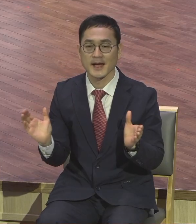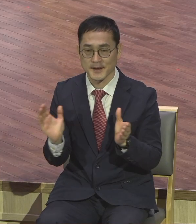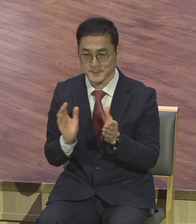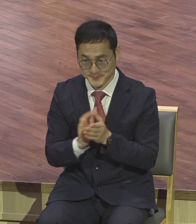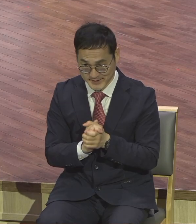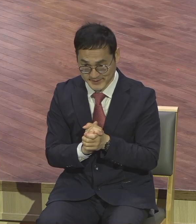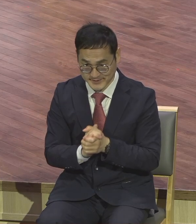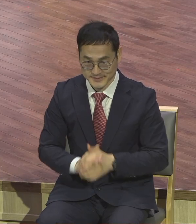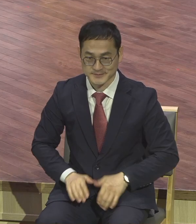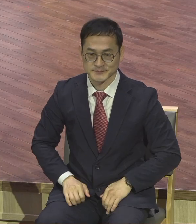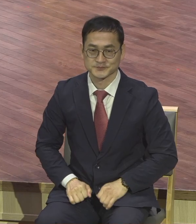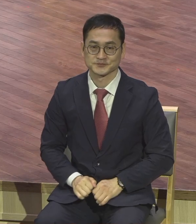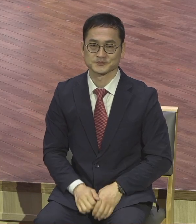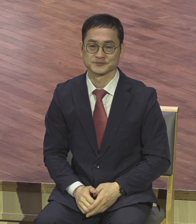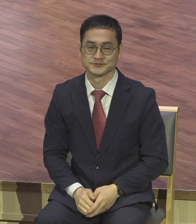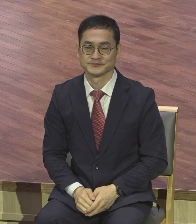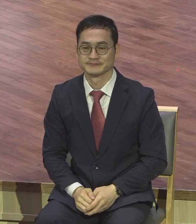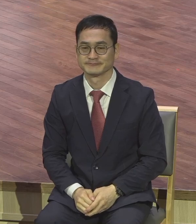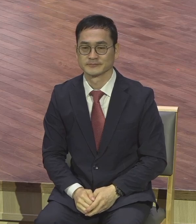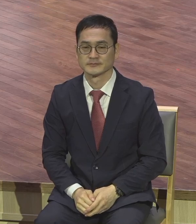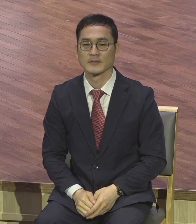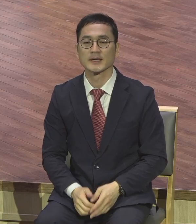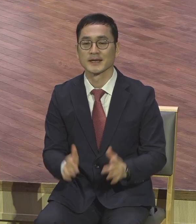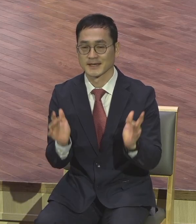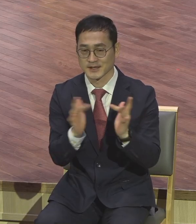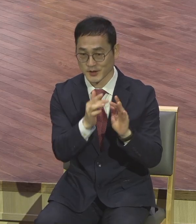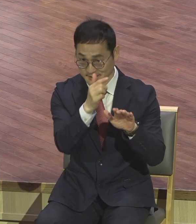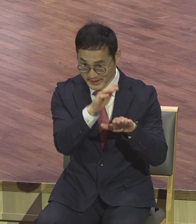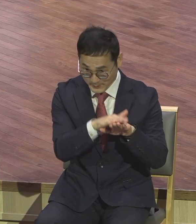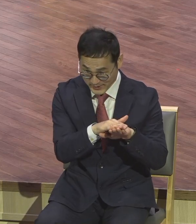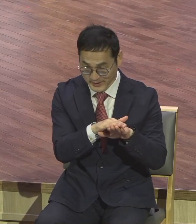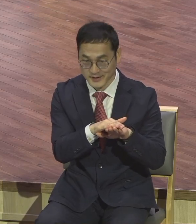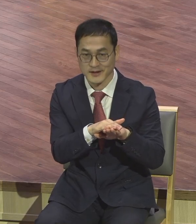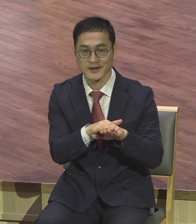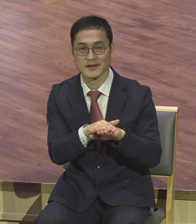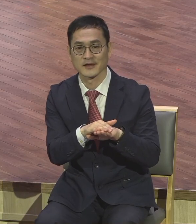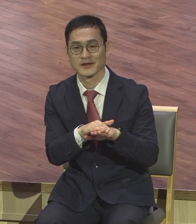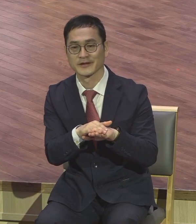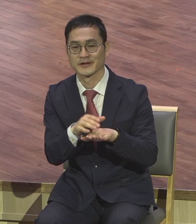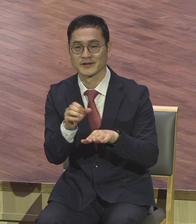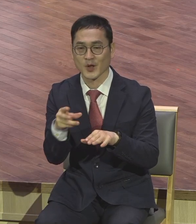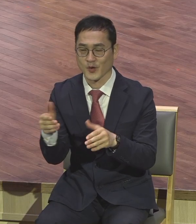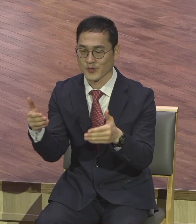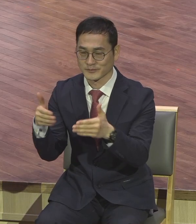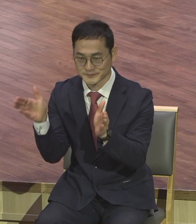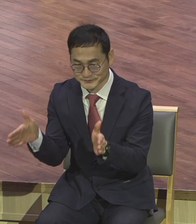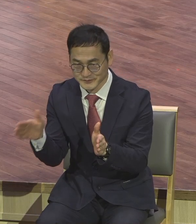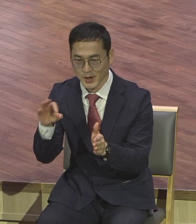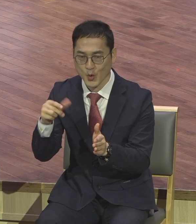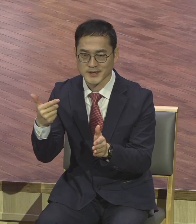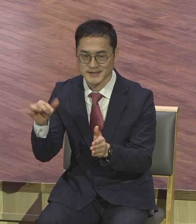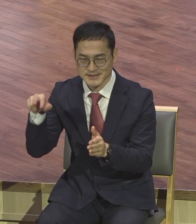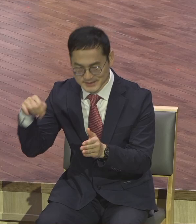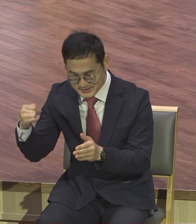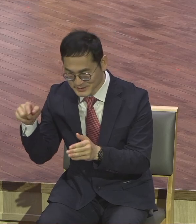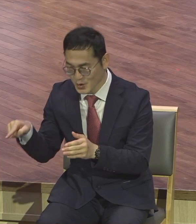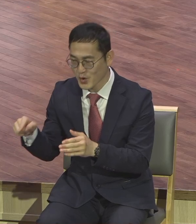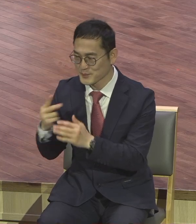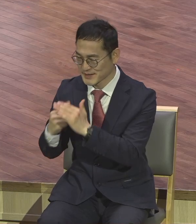우리 온라인 예배드리는 성도들, 또 우리 원뉴스, 또 비전홀 예배드리는 해외의 성도들 같이